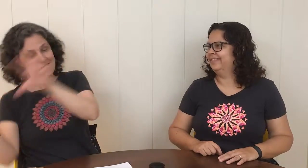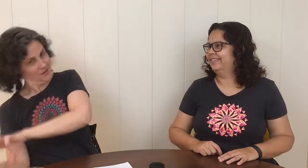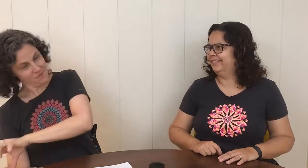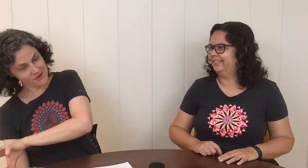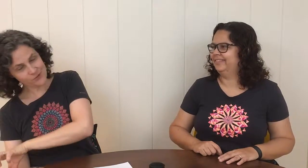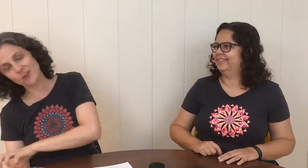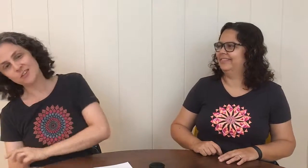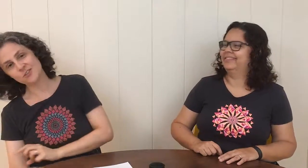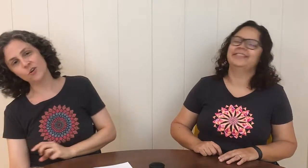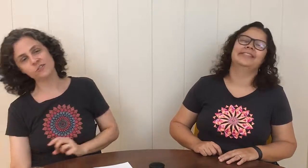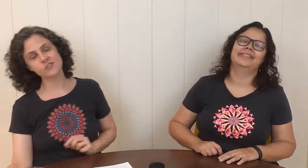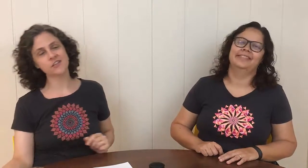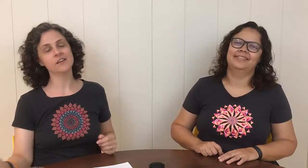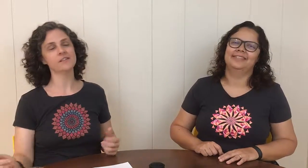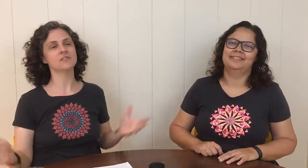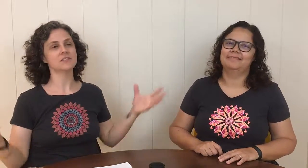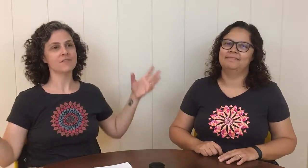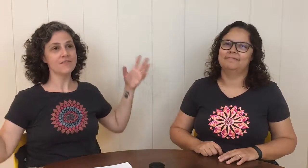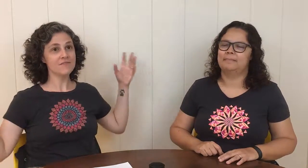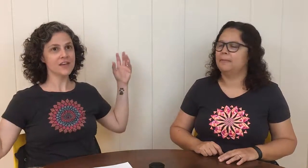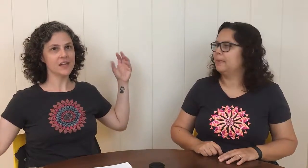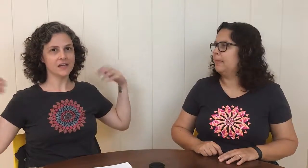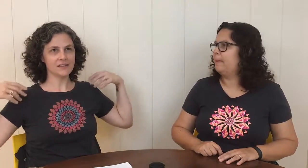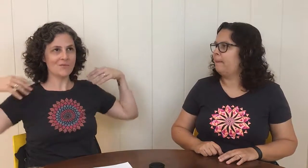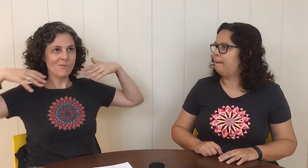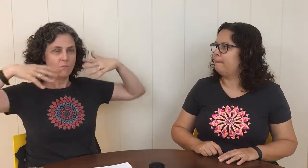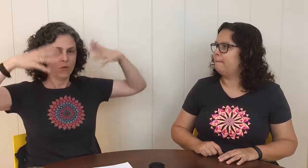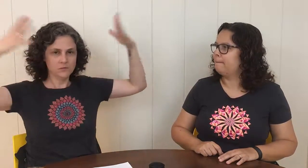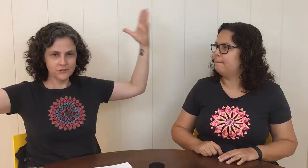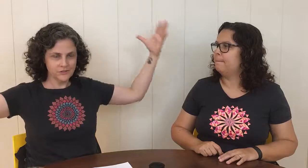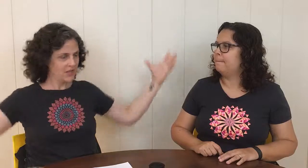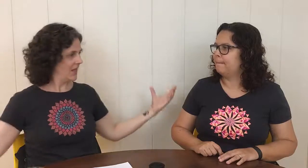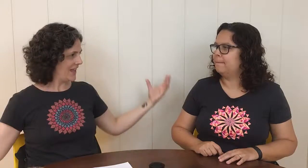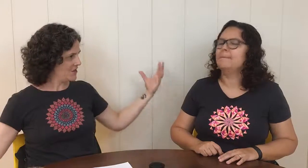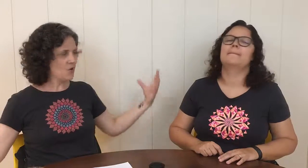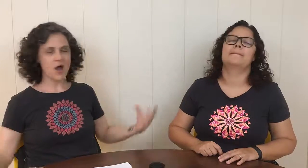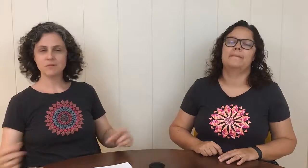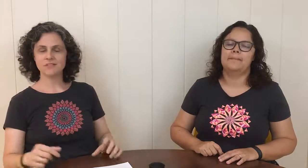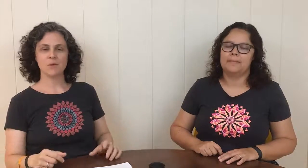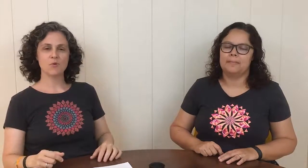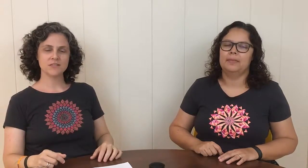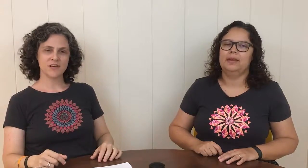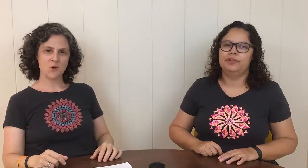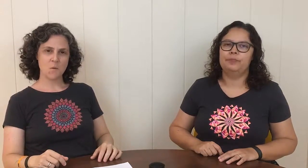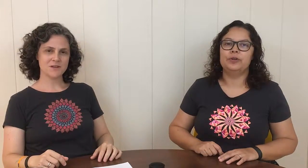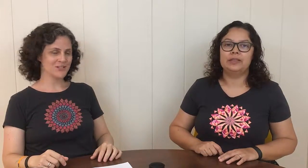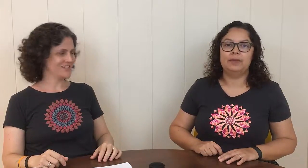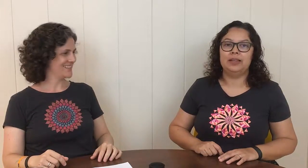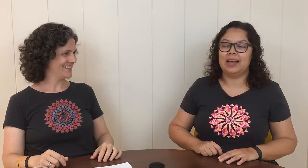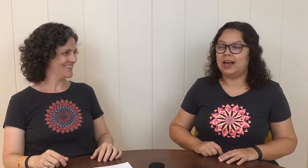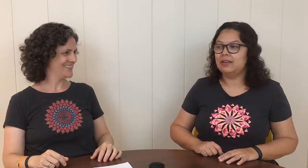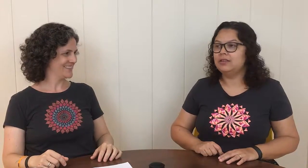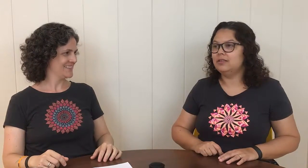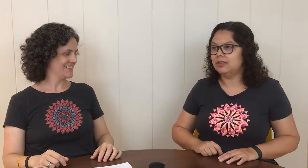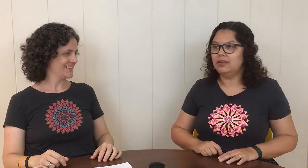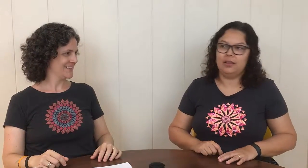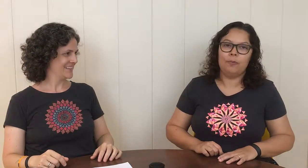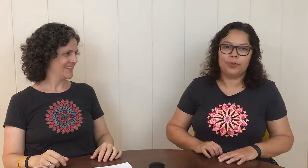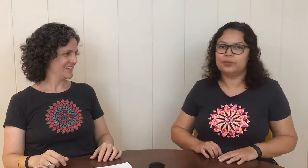para as folhas soltas, que você vai ver que tem um mundo enorme de sabores e aromas. possibilidades e é um preço